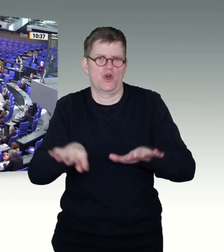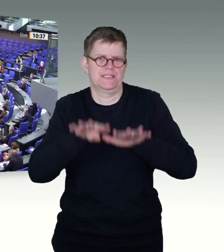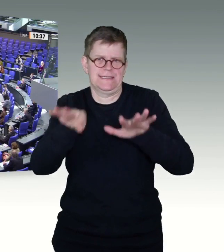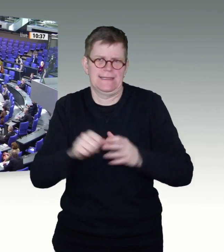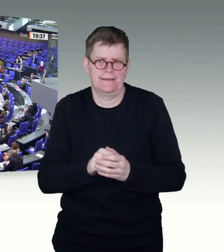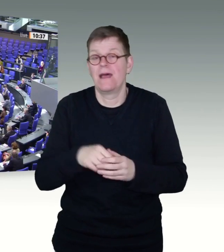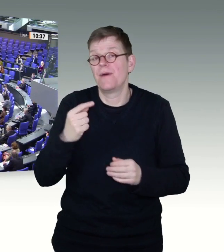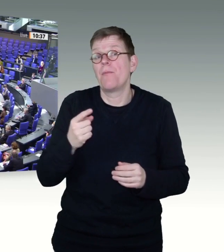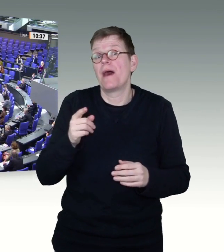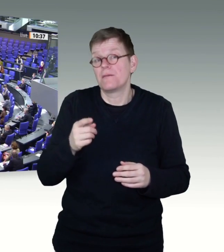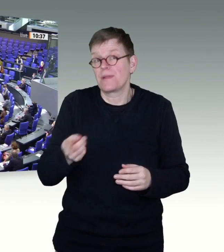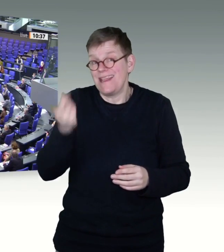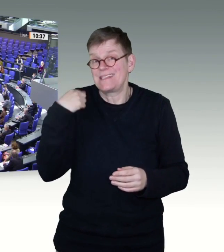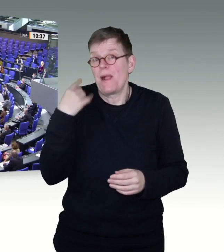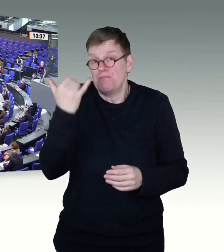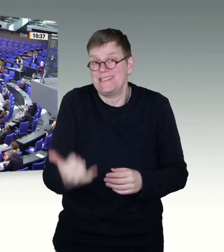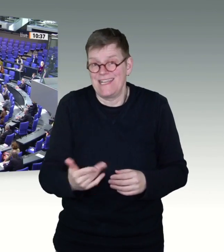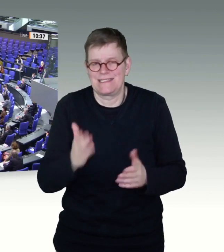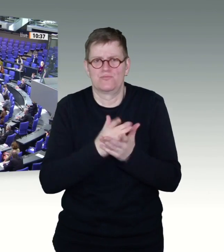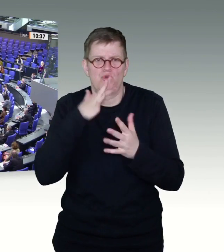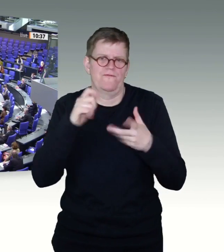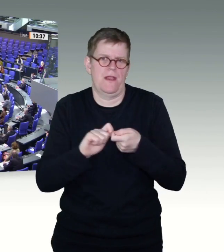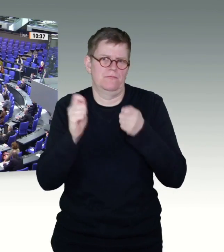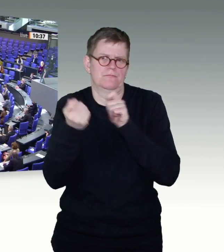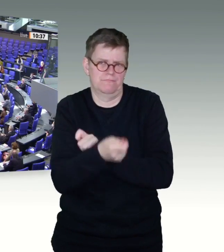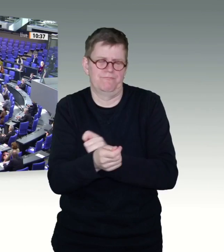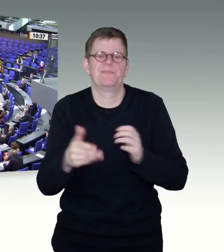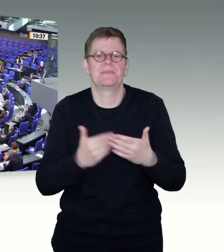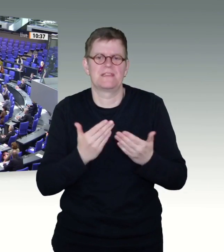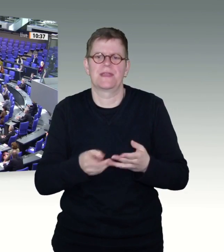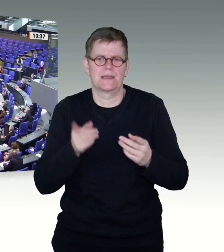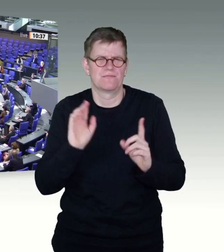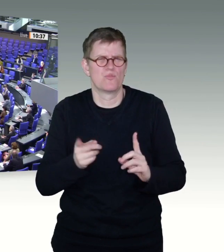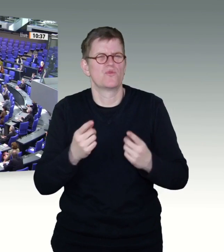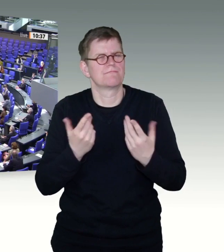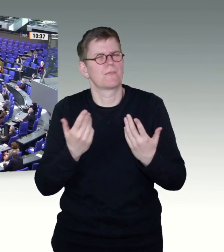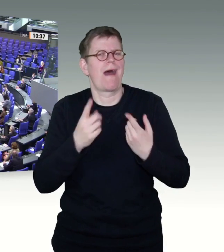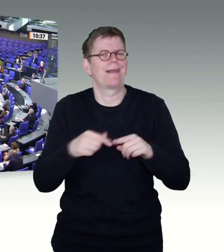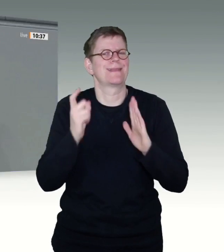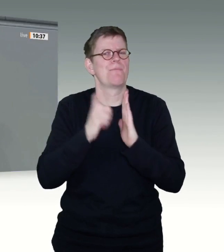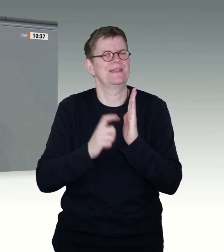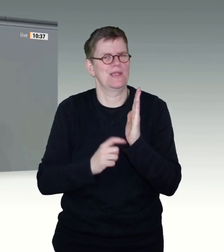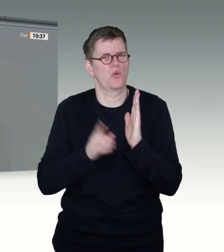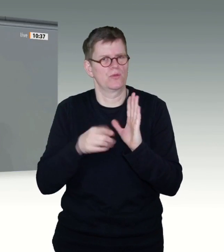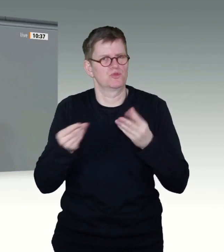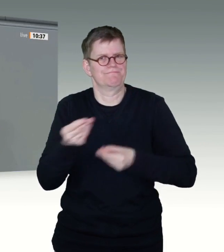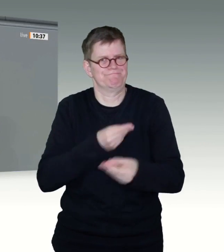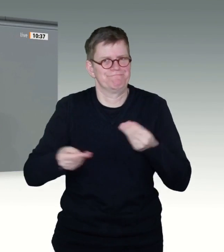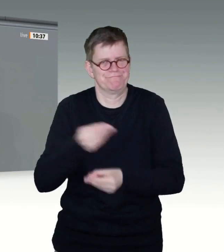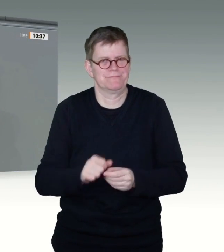sodass wir das heute unter ungedrehten Vorzeichen diskutieren müssen. Ja, so mancher reibt sich verwundert die Augen. Aus einer